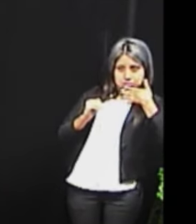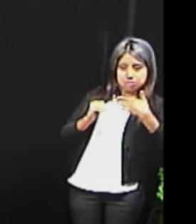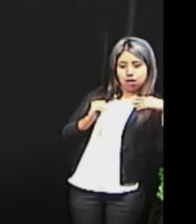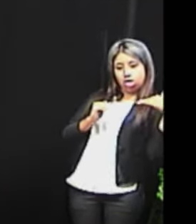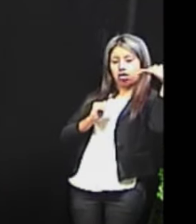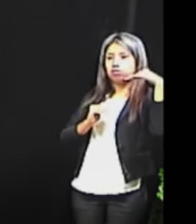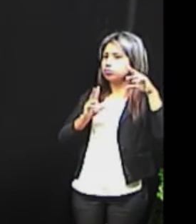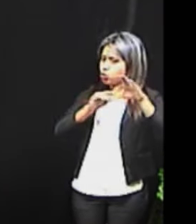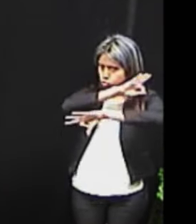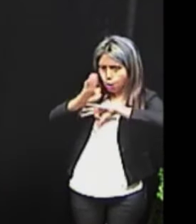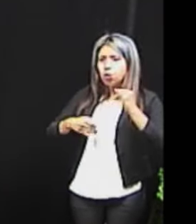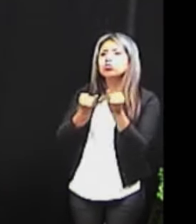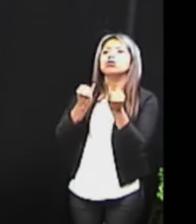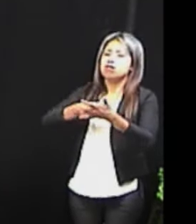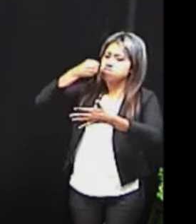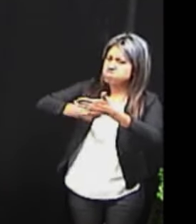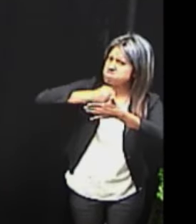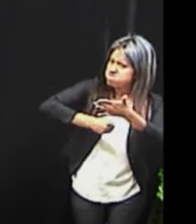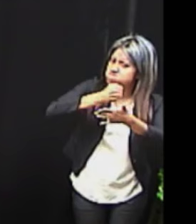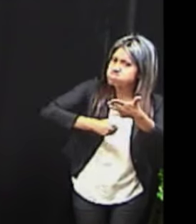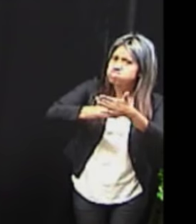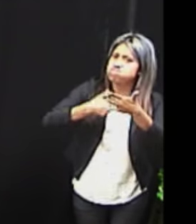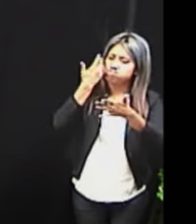preparamos y luchamos para salir adelante.